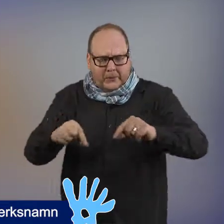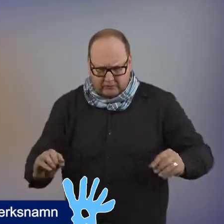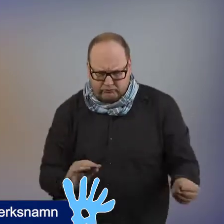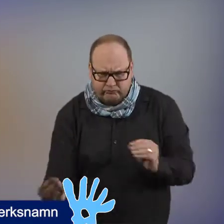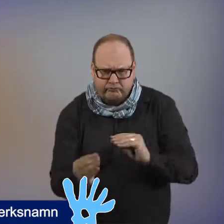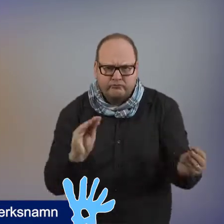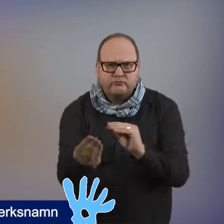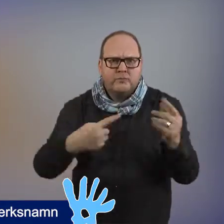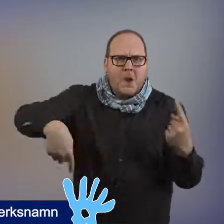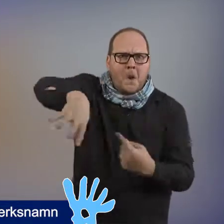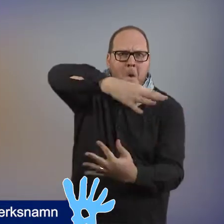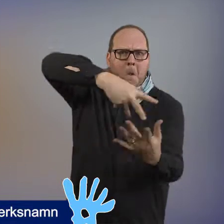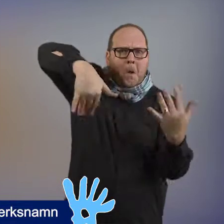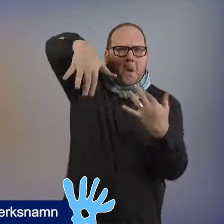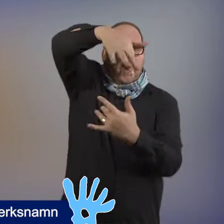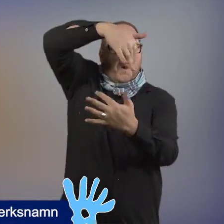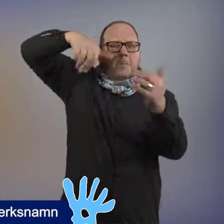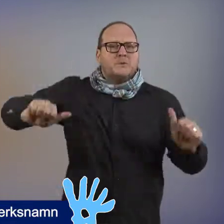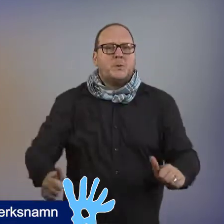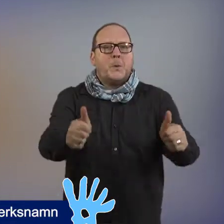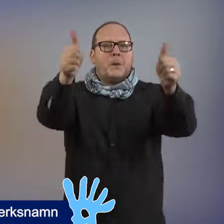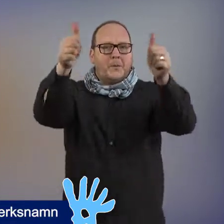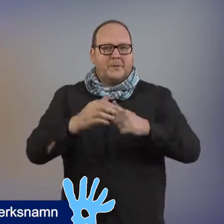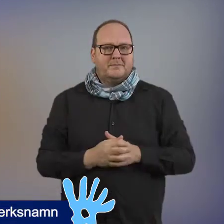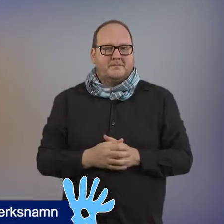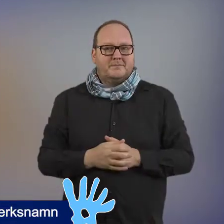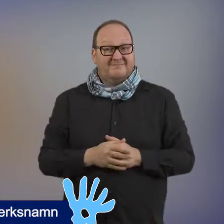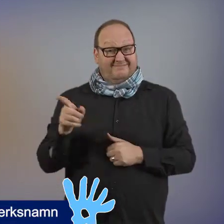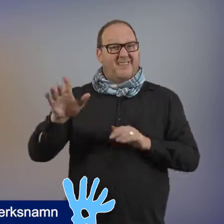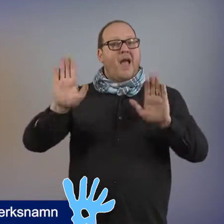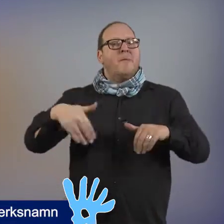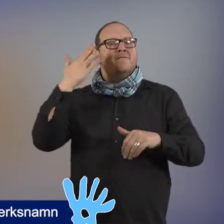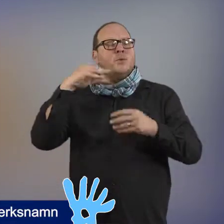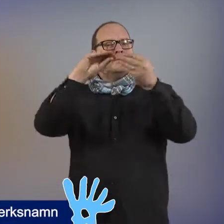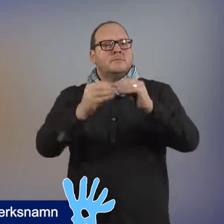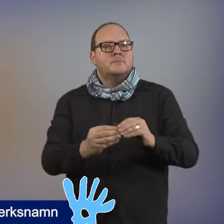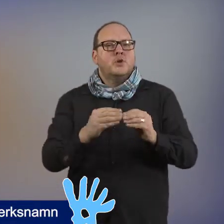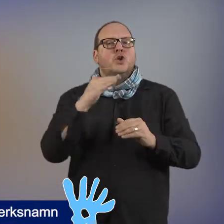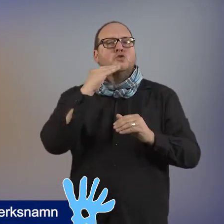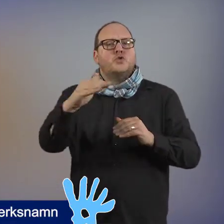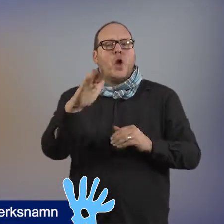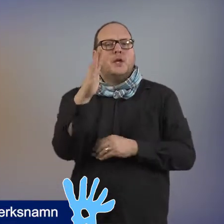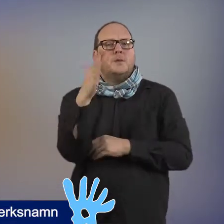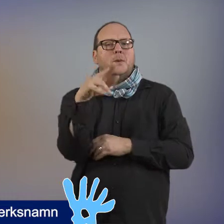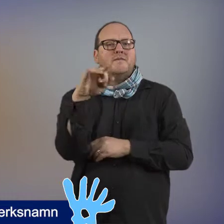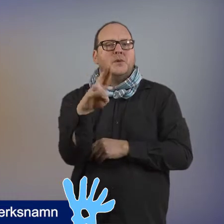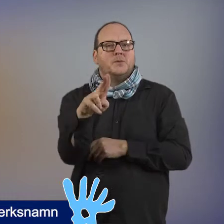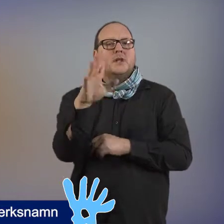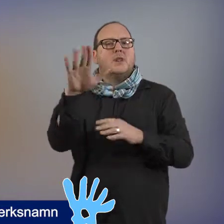återbrukar dem i form av remsor som fogas samman till slingrande skulpturer. I ett tidigare arbete,